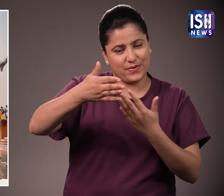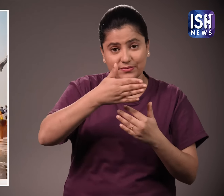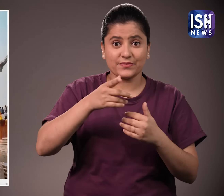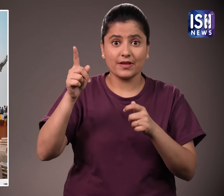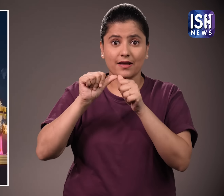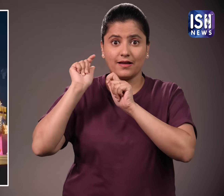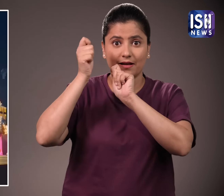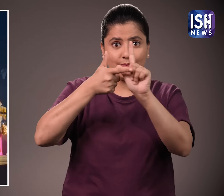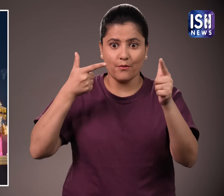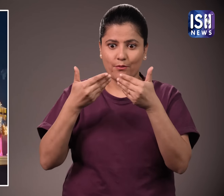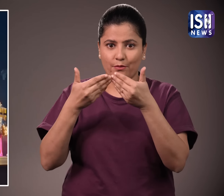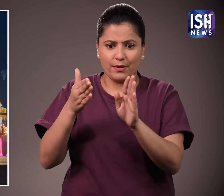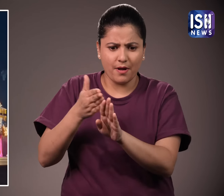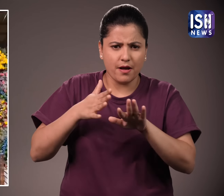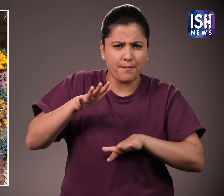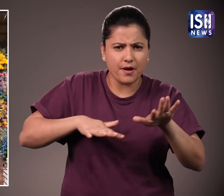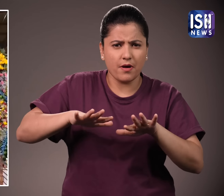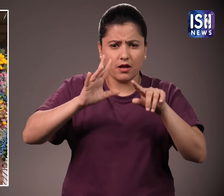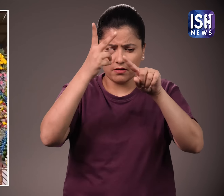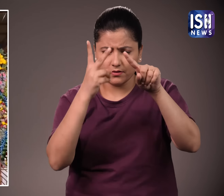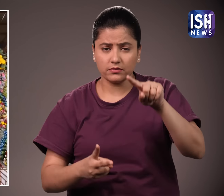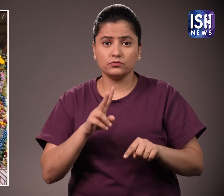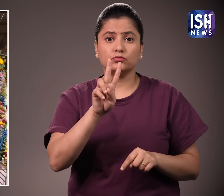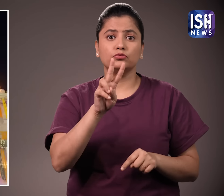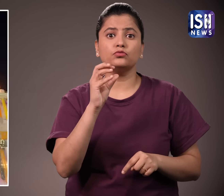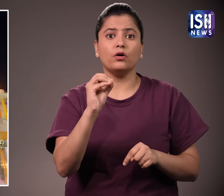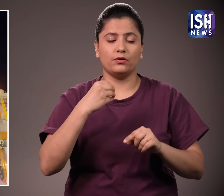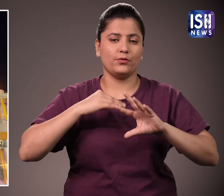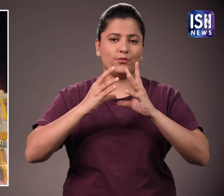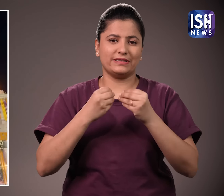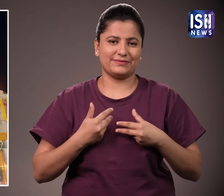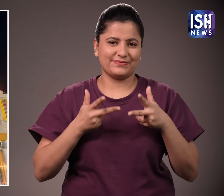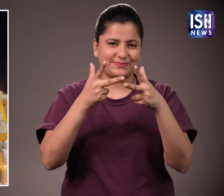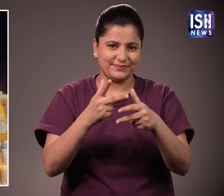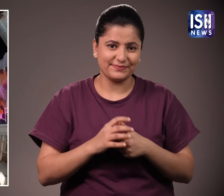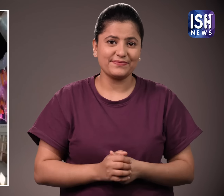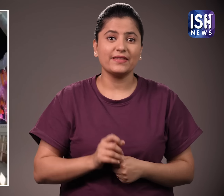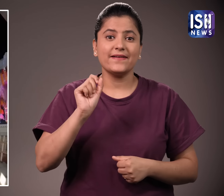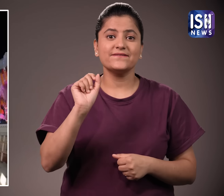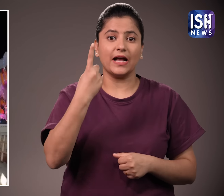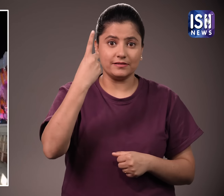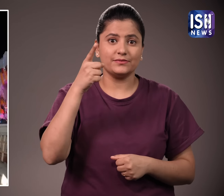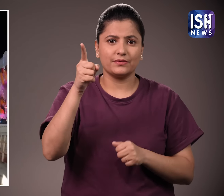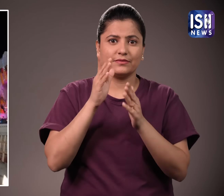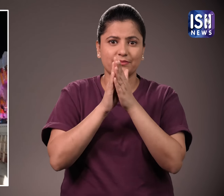यहां राम मंदिर उटगाटन समारों के बारे में कुछ दिलजस्प अपडेट दिये गए है राम मंदिर के